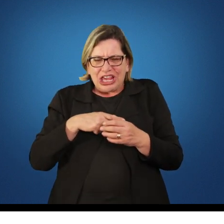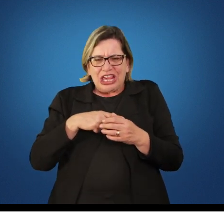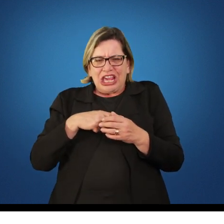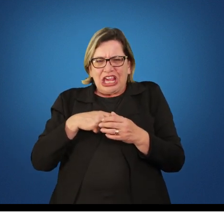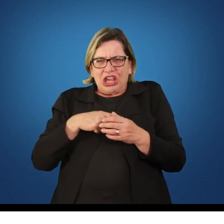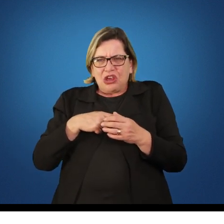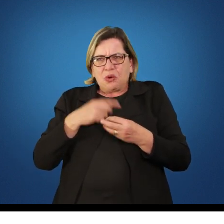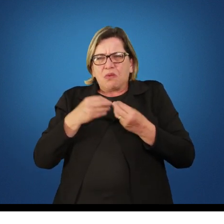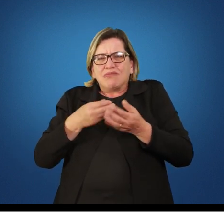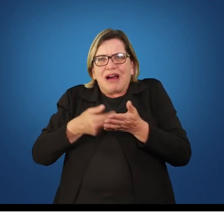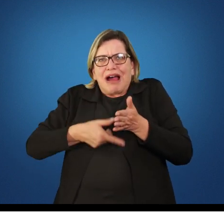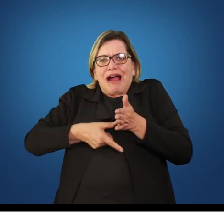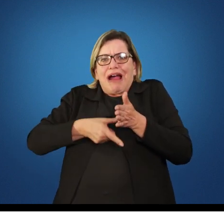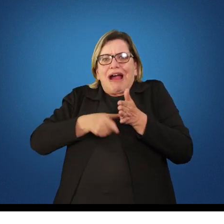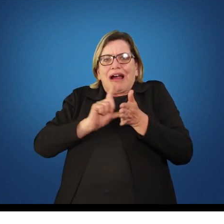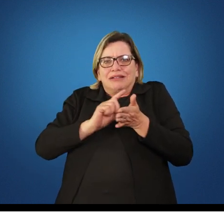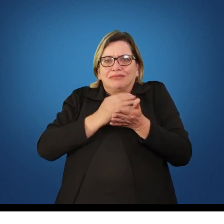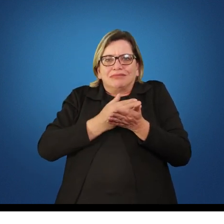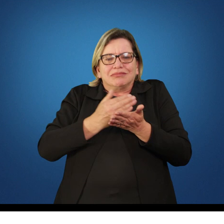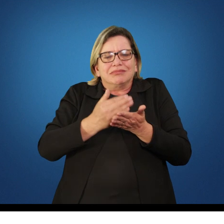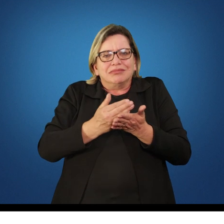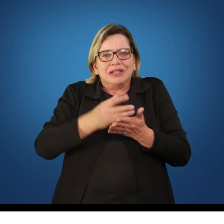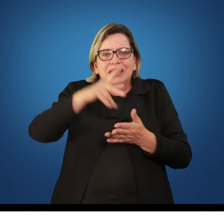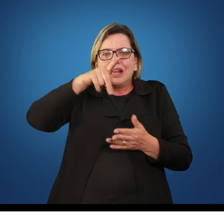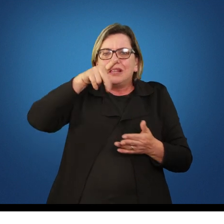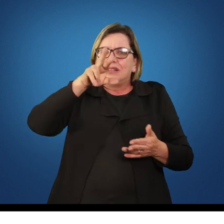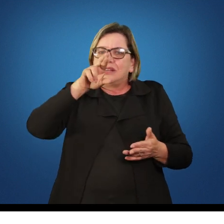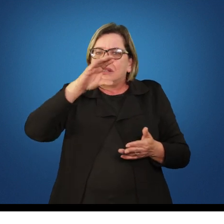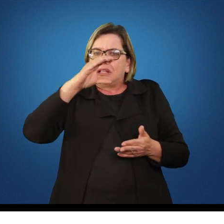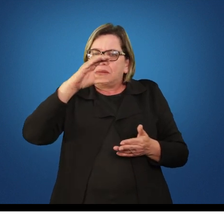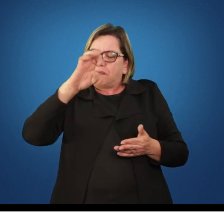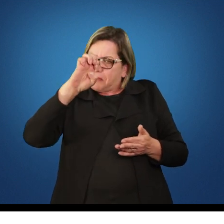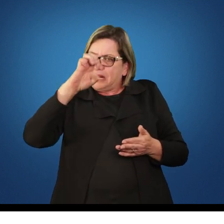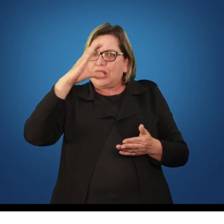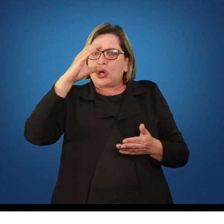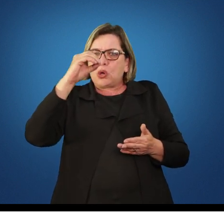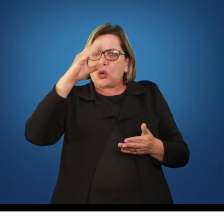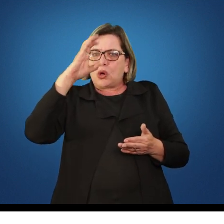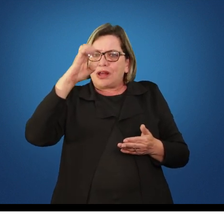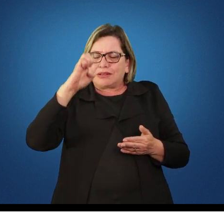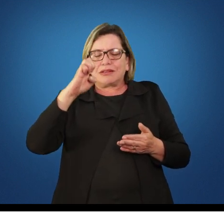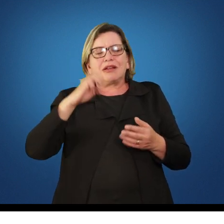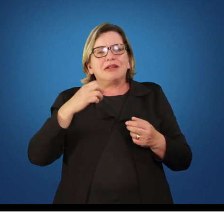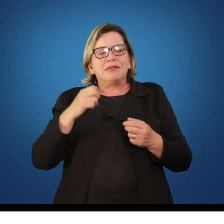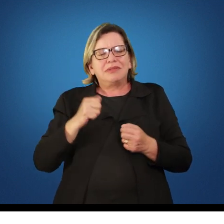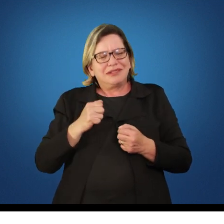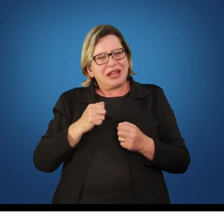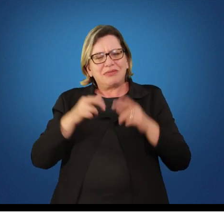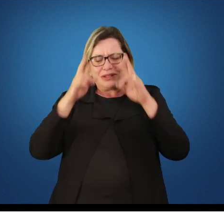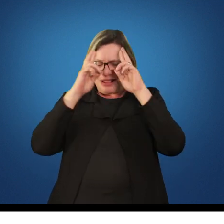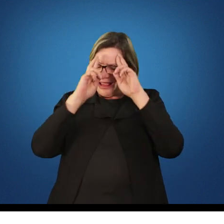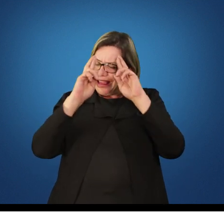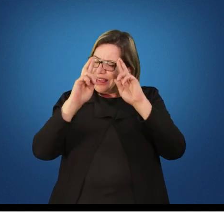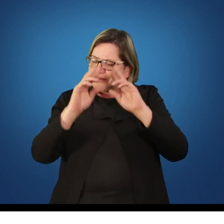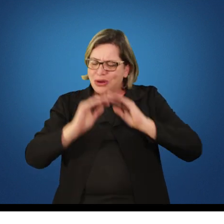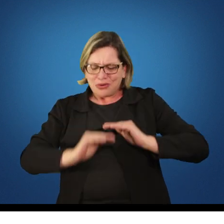ou não? Será que devemos respeitar o desenvolvimento do corpo das nossas